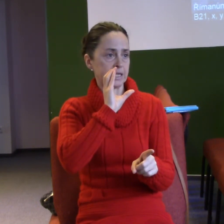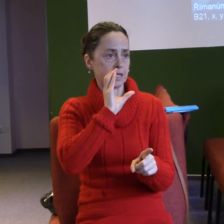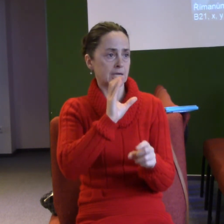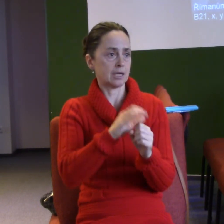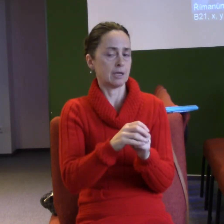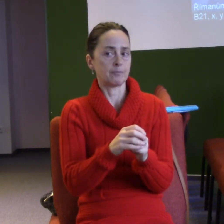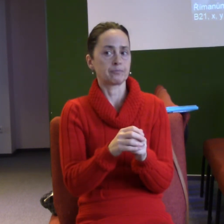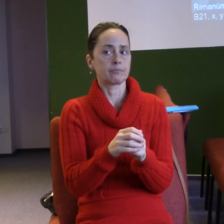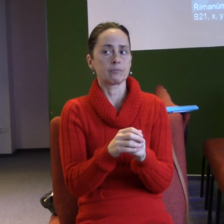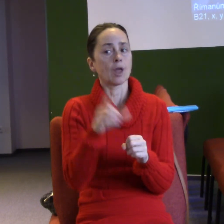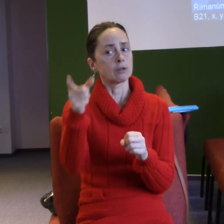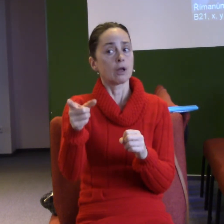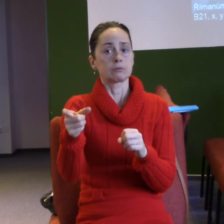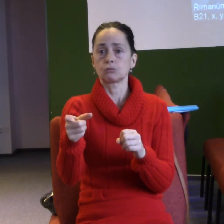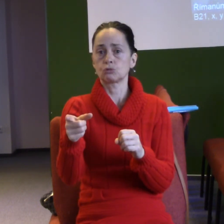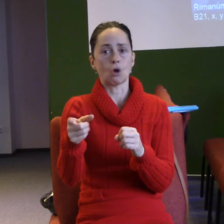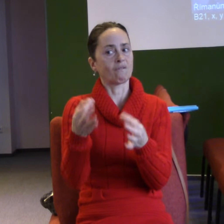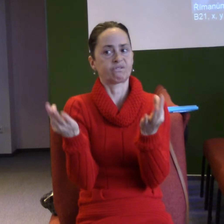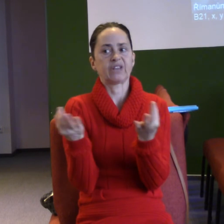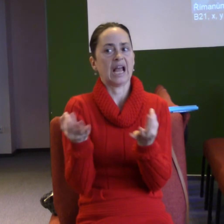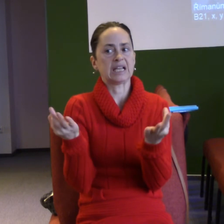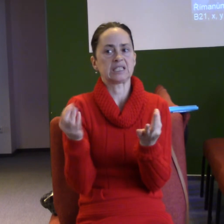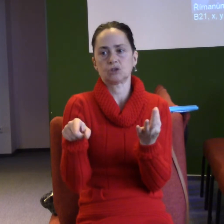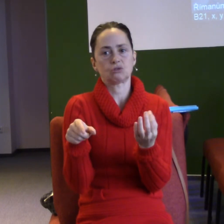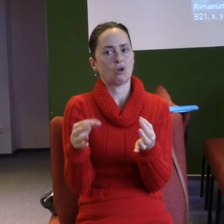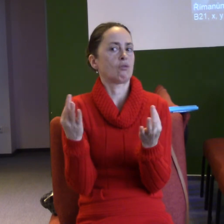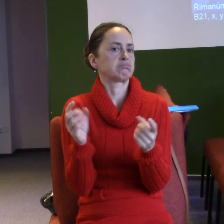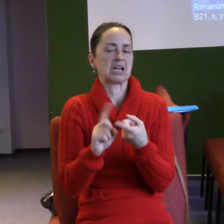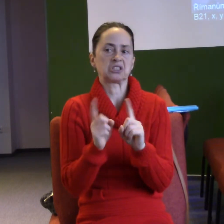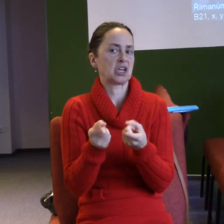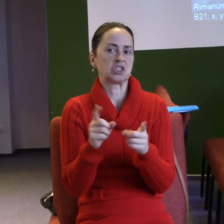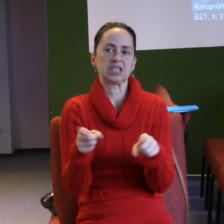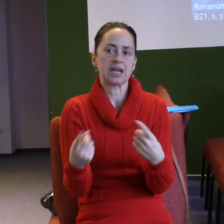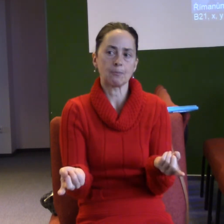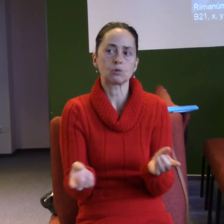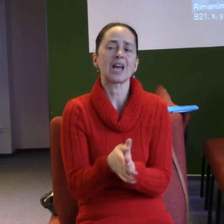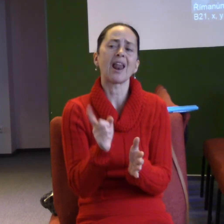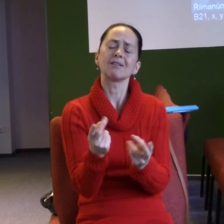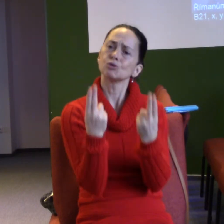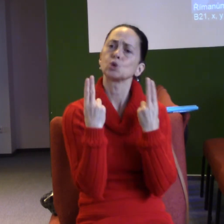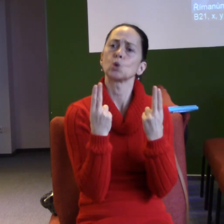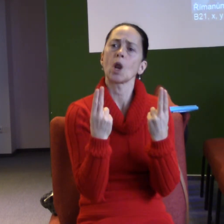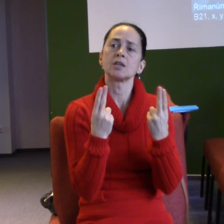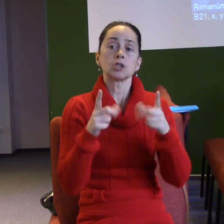věci, které řešíte, ale Boží království, ta reálná přítomnost živého Boha v našem životě je